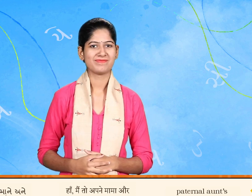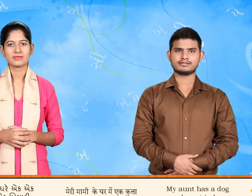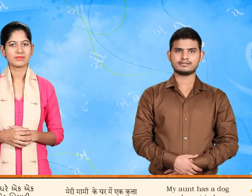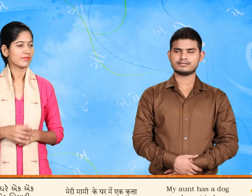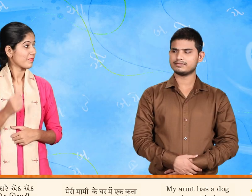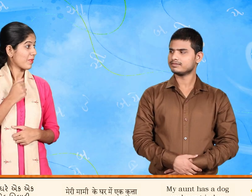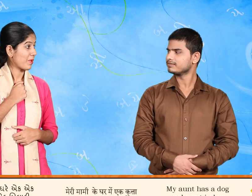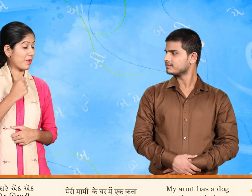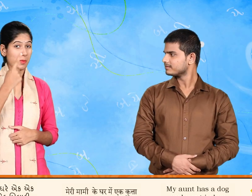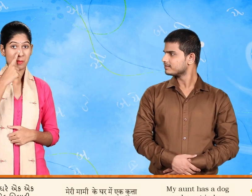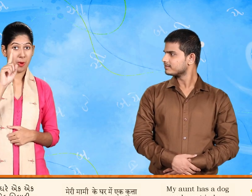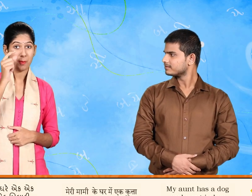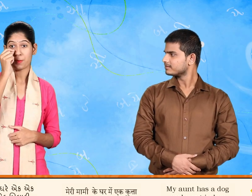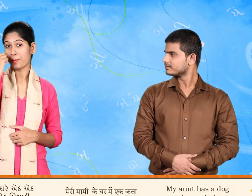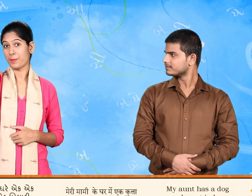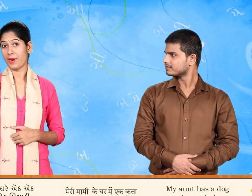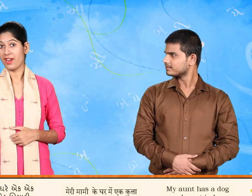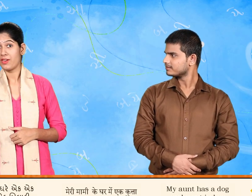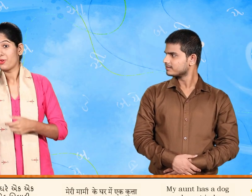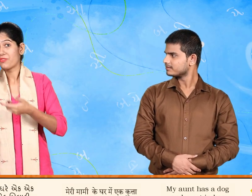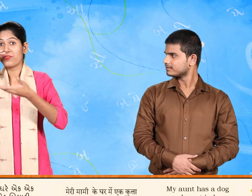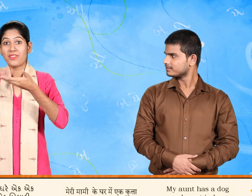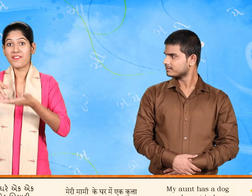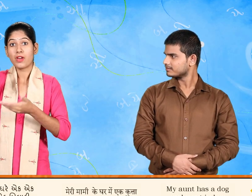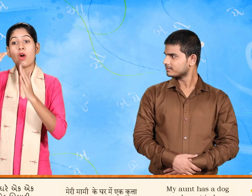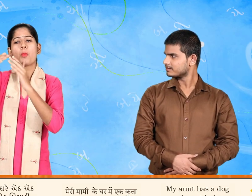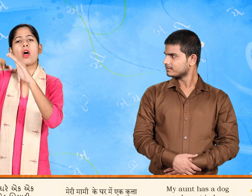મારા મામી ને ઘેર એક કુત્રો અને એક બિલાડી પણ છે